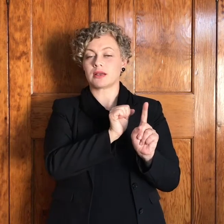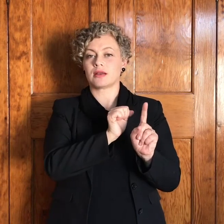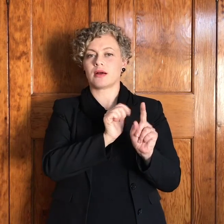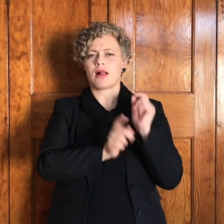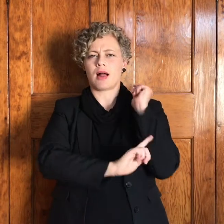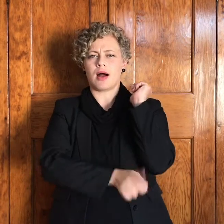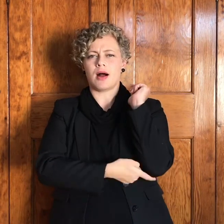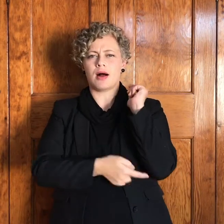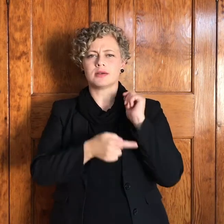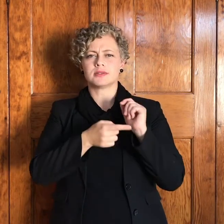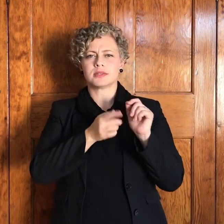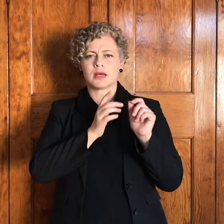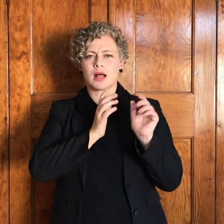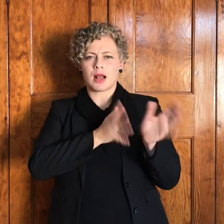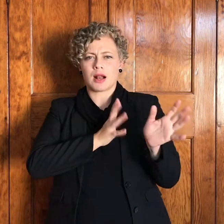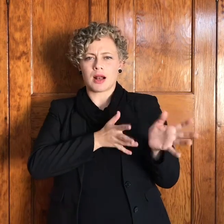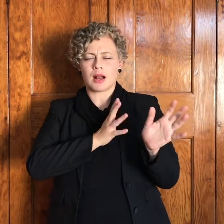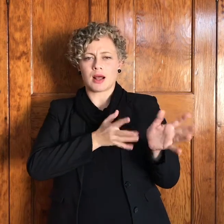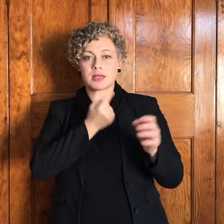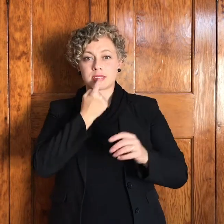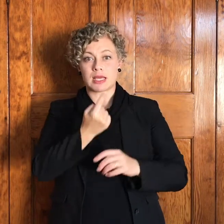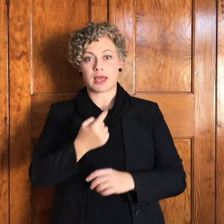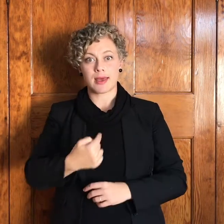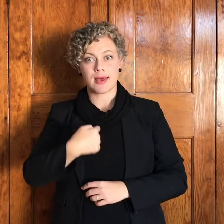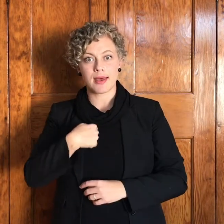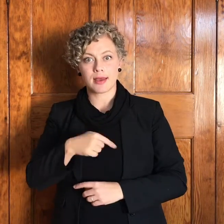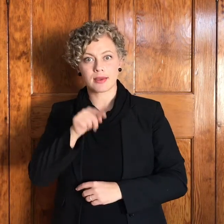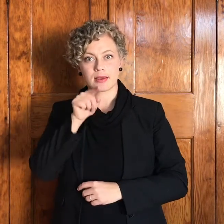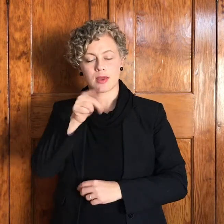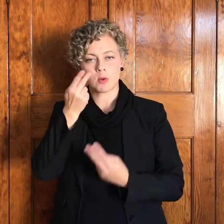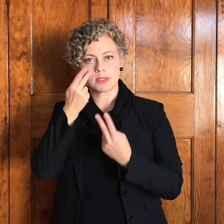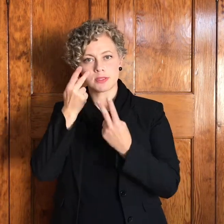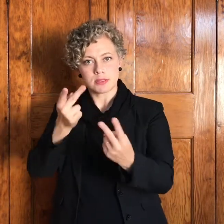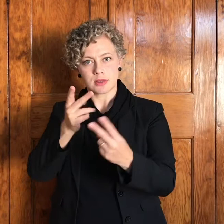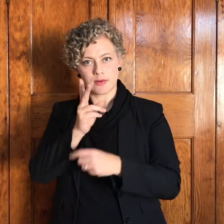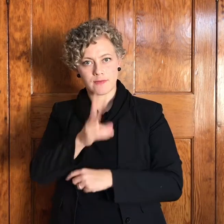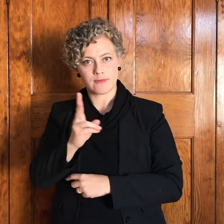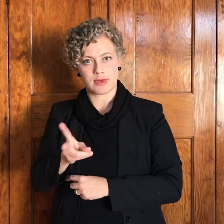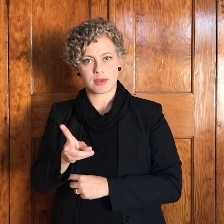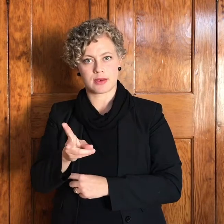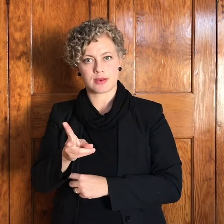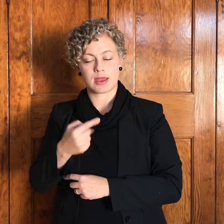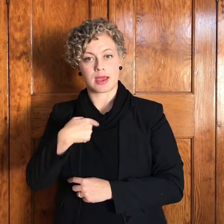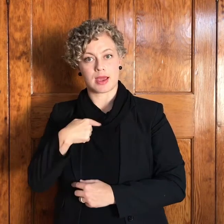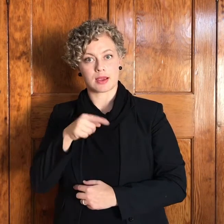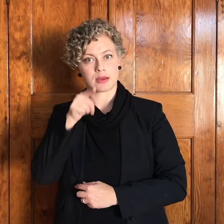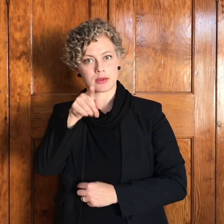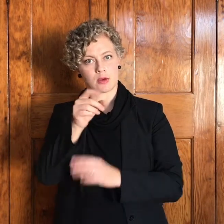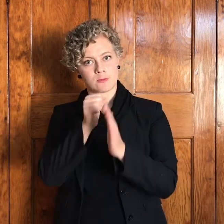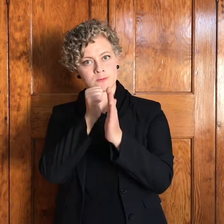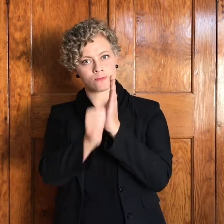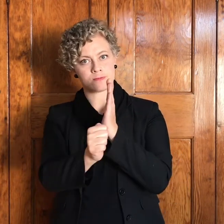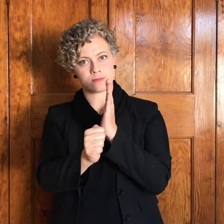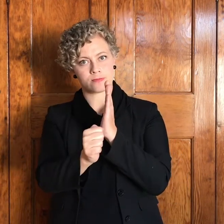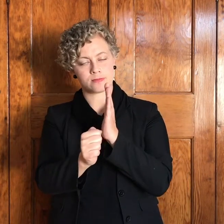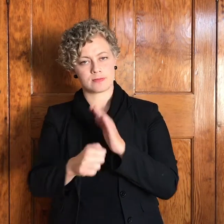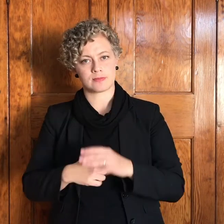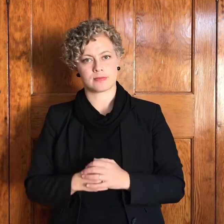eers sy laatste woorde as ek jou weer sien maak ek jou dood oor wat jy